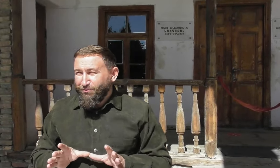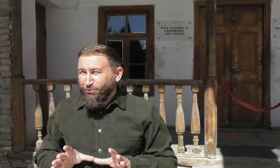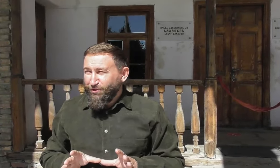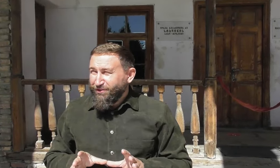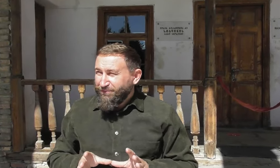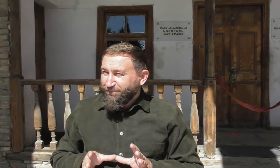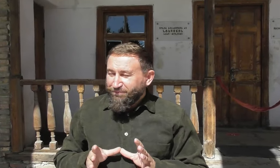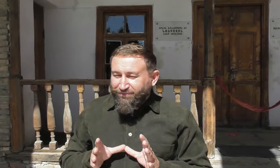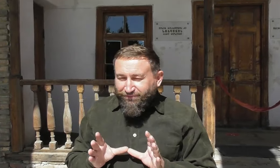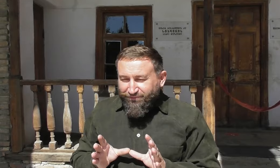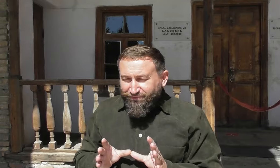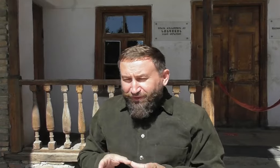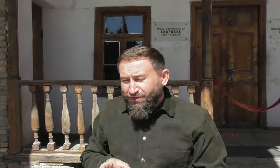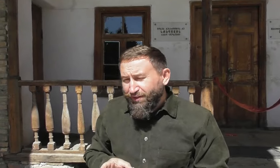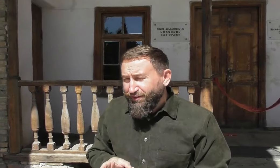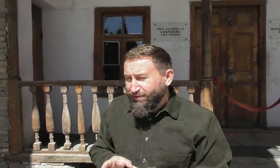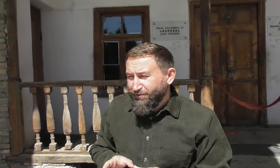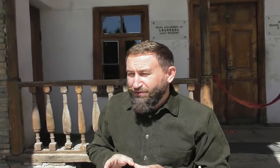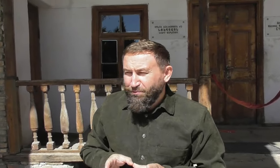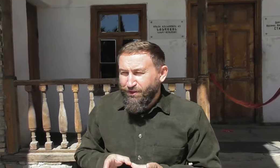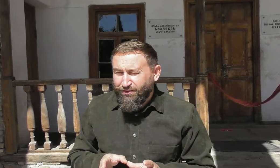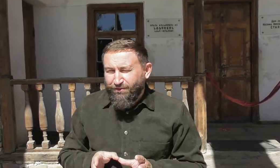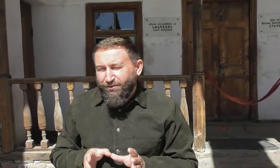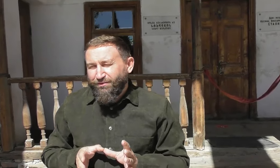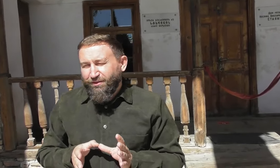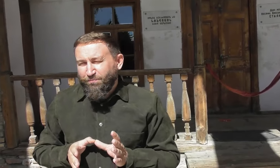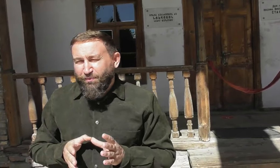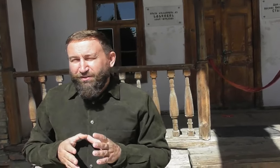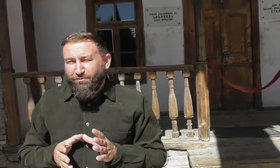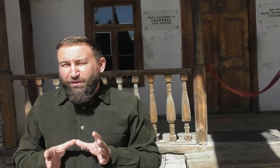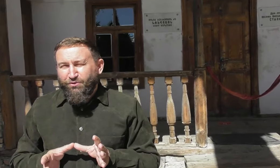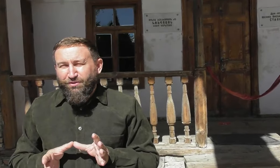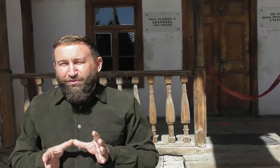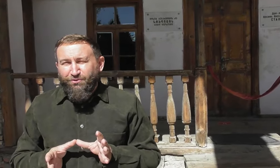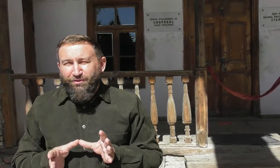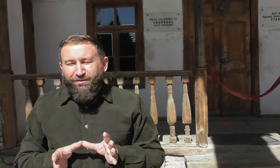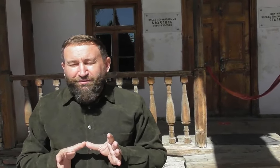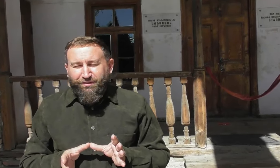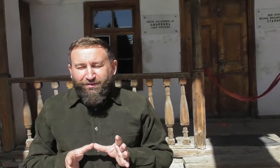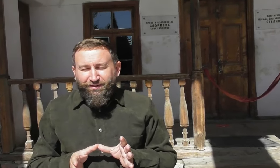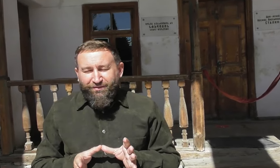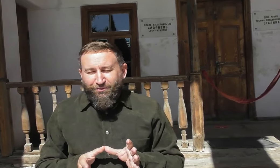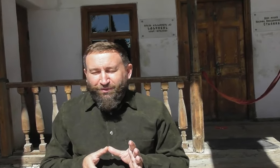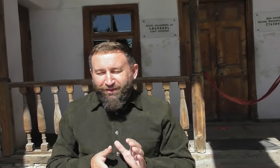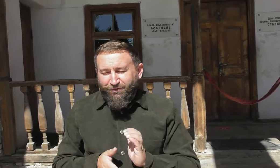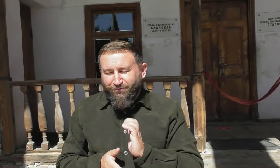ловушек. Все гадости в этом мире, соответственно, противоположностью этого является руна Ф.